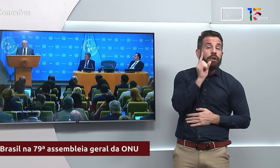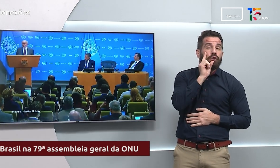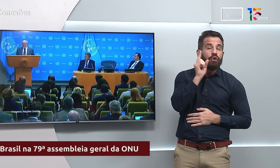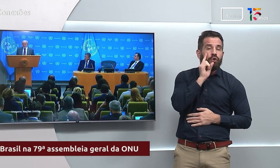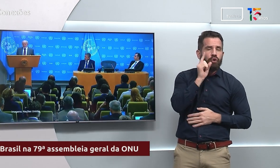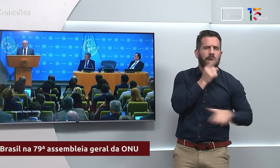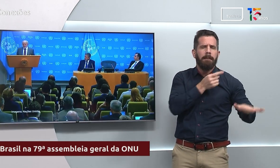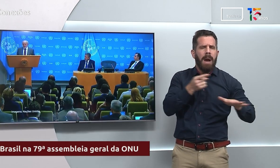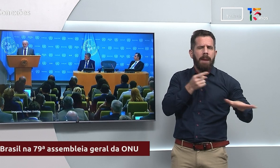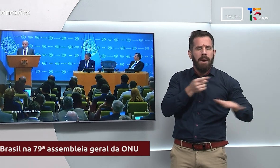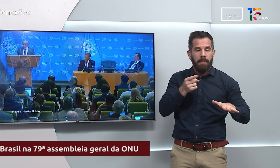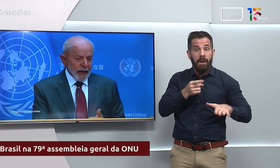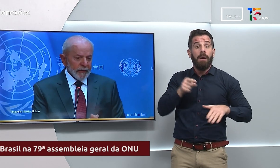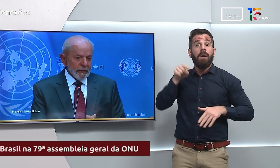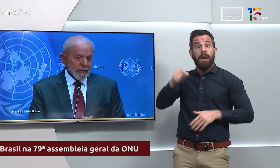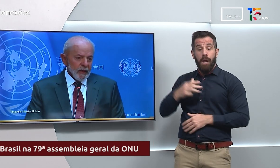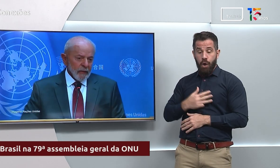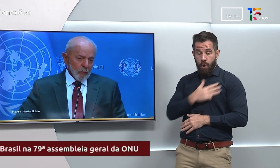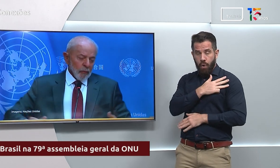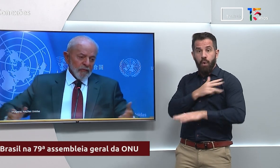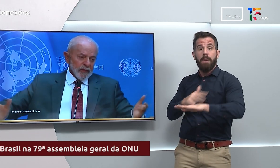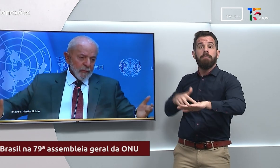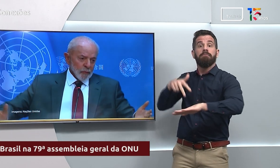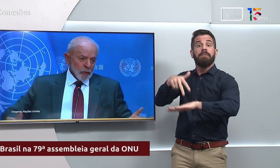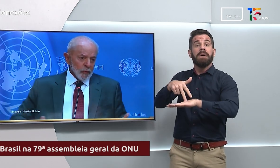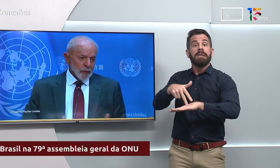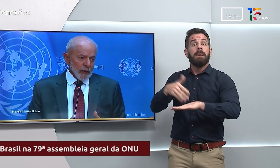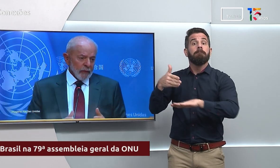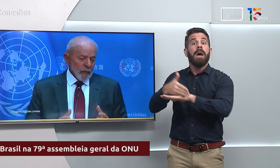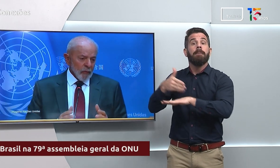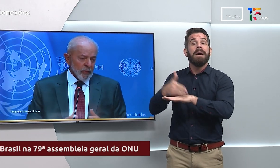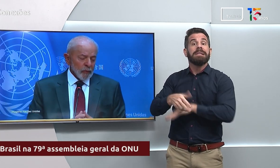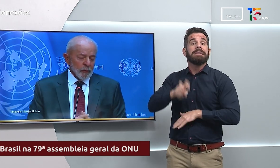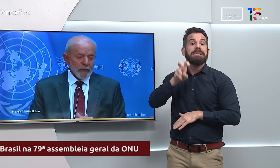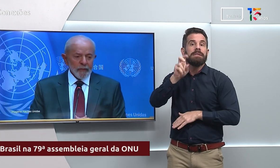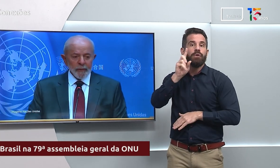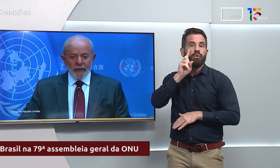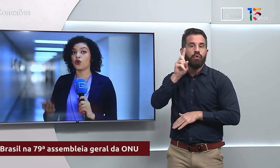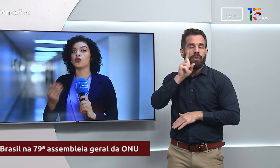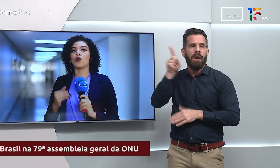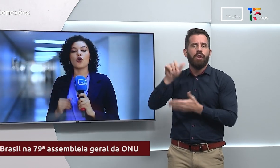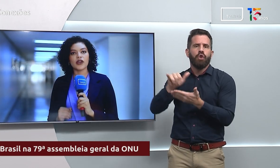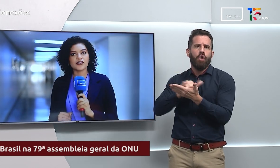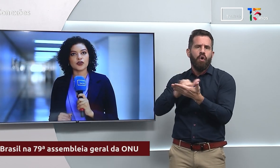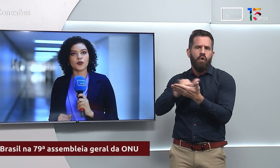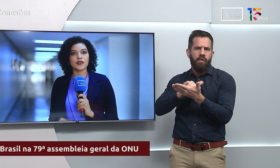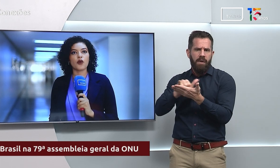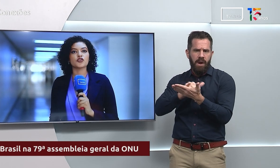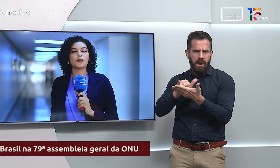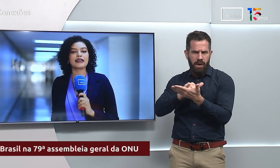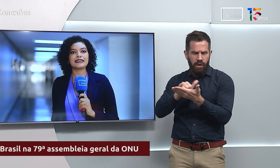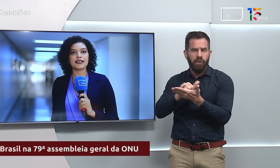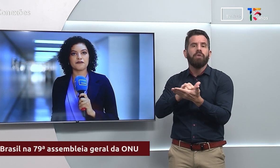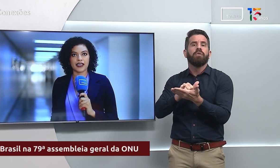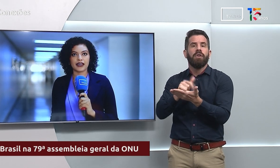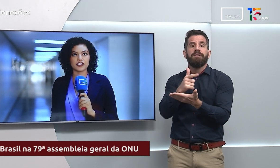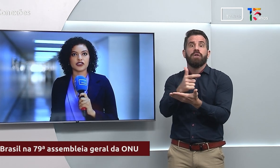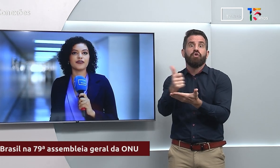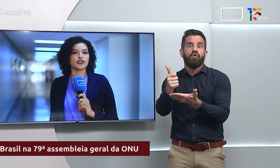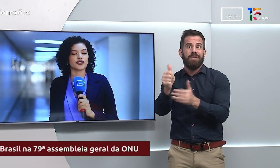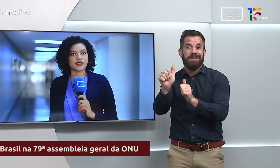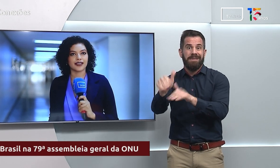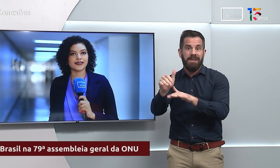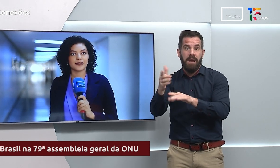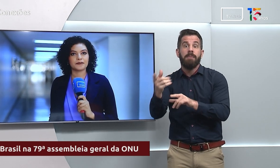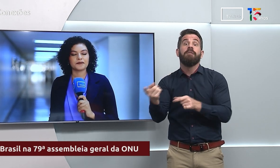o político participou de cinco. Chegou em Nova Iorque dia 21 de setembro e retornou ao Brasil na última quinta-feira,